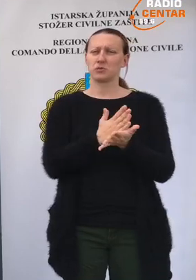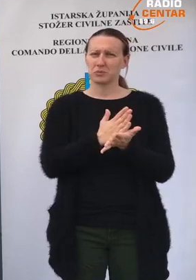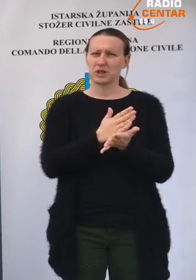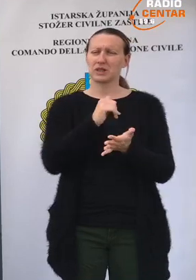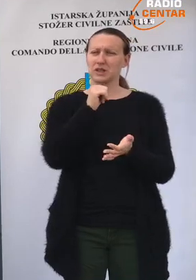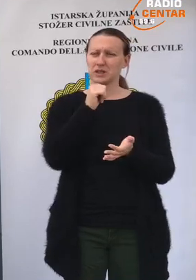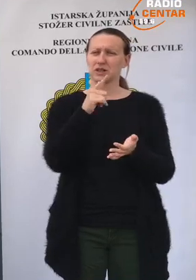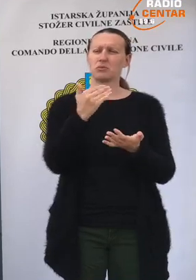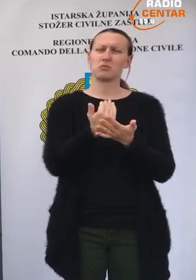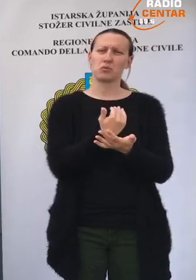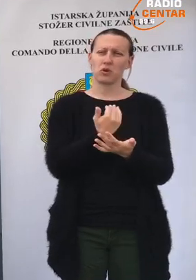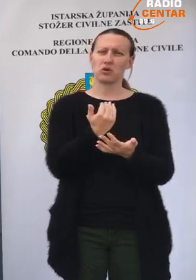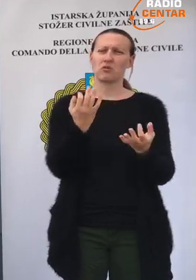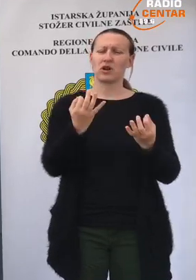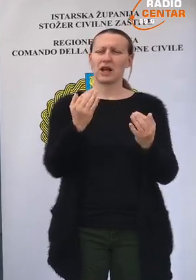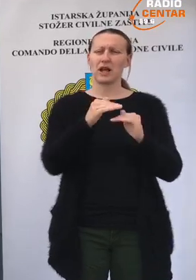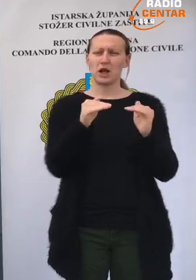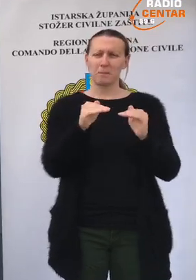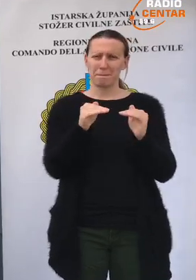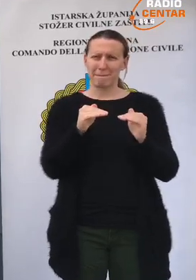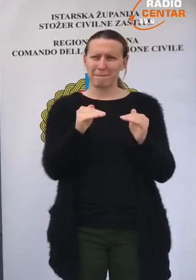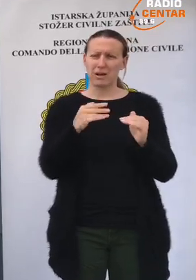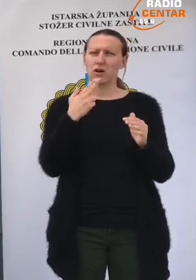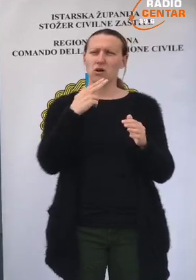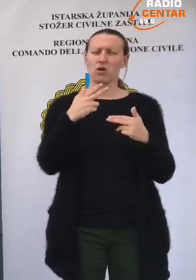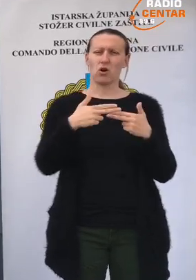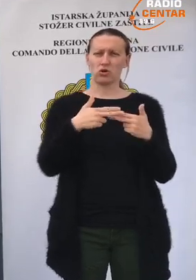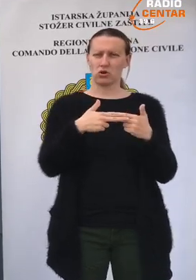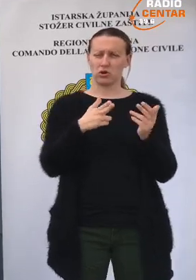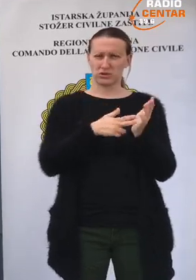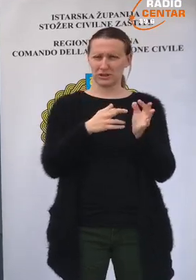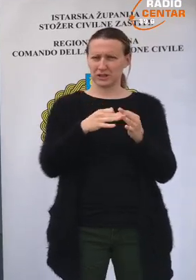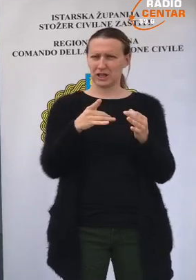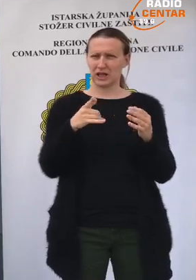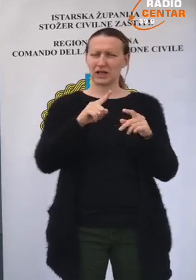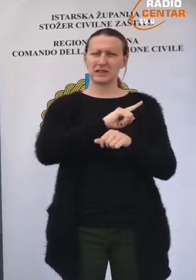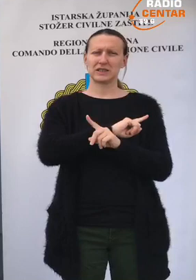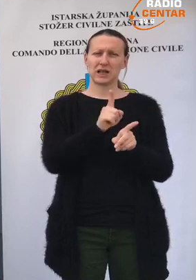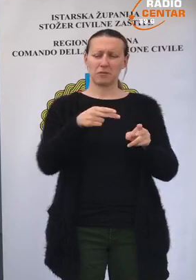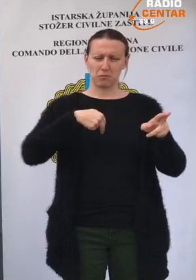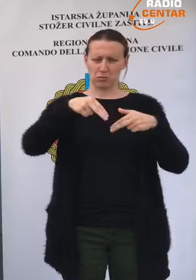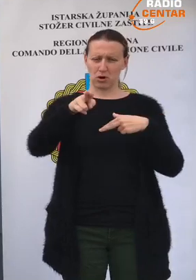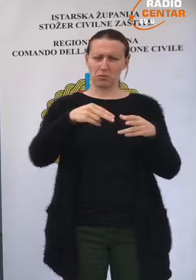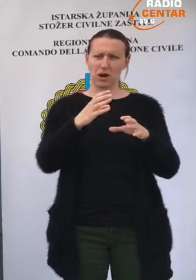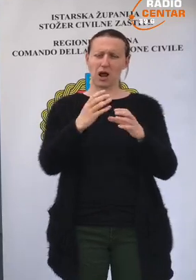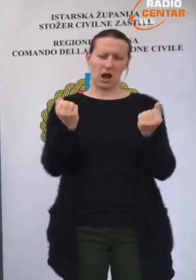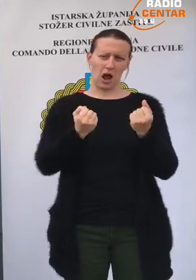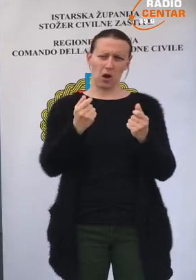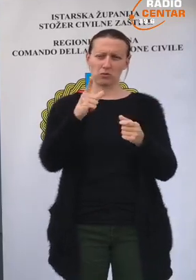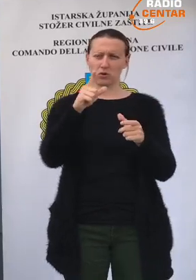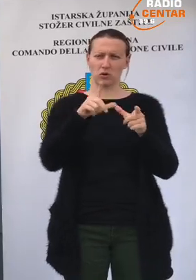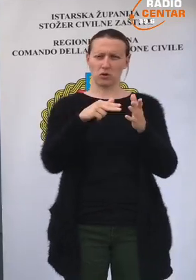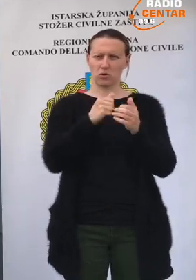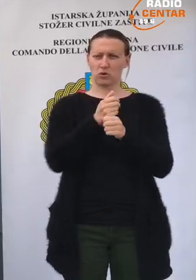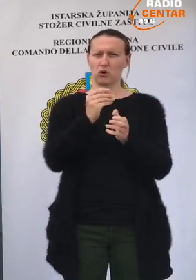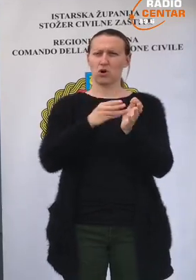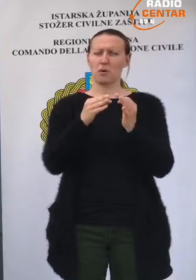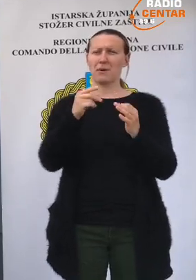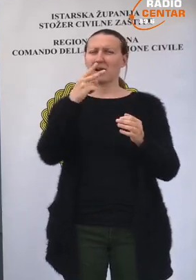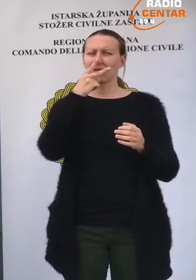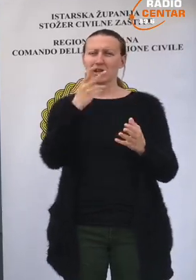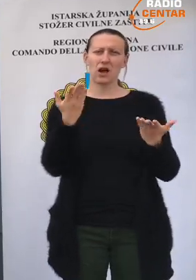će biti i opet neke mjere koje se odnose na zabranu prometa automobilima na lungomare,